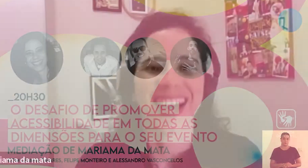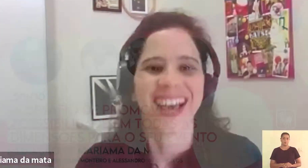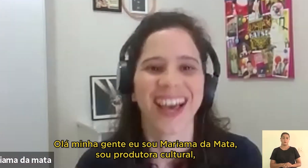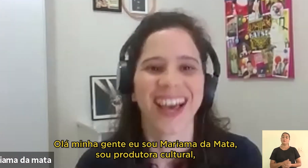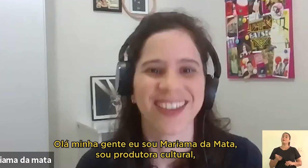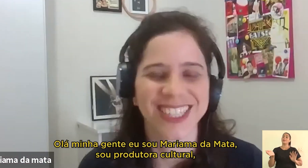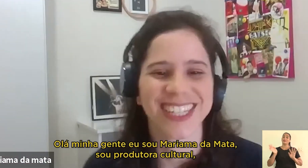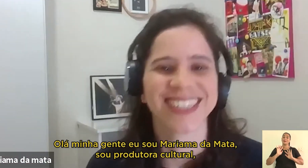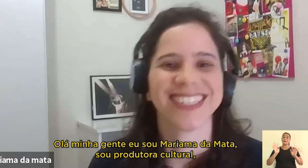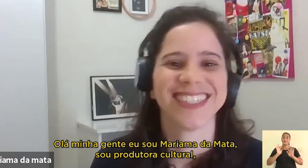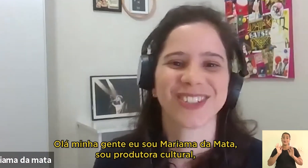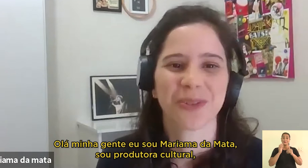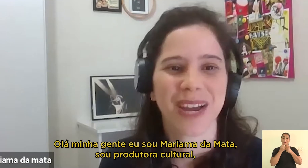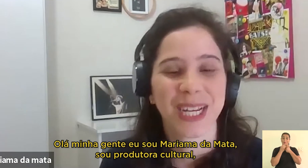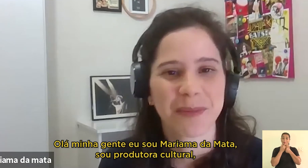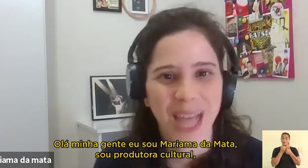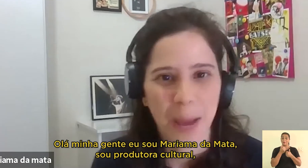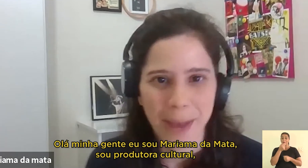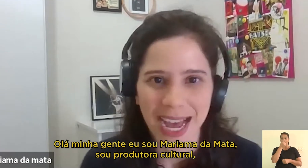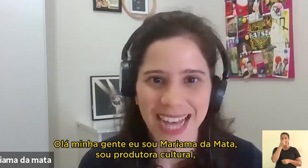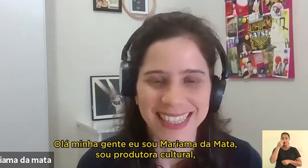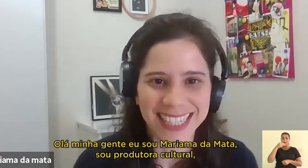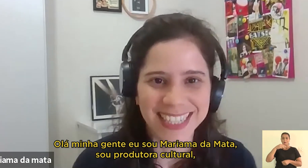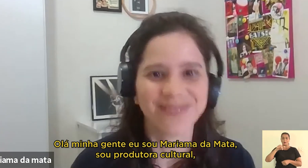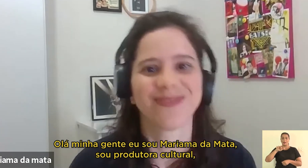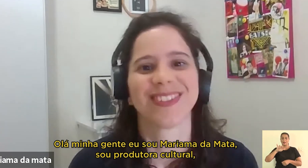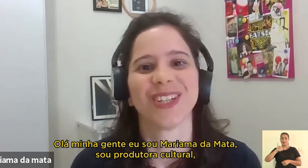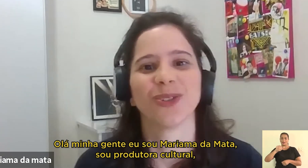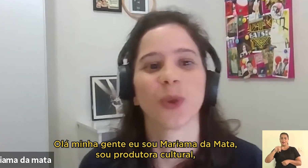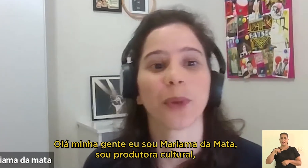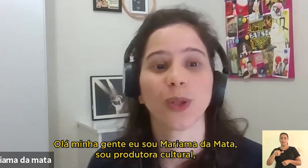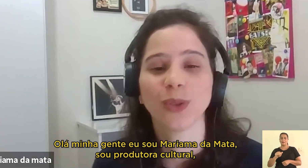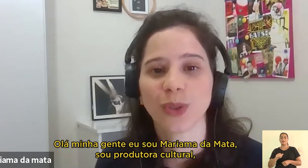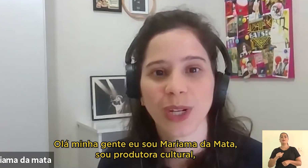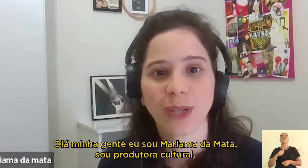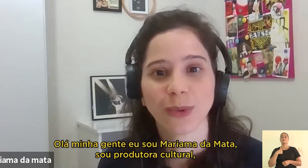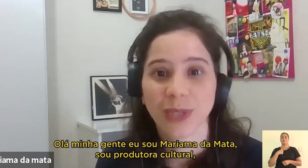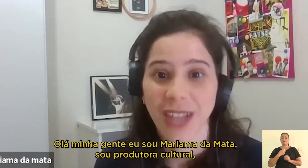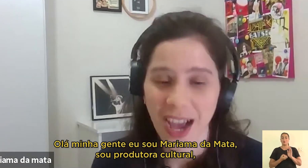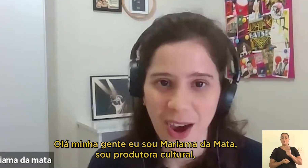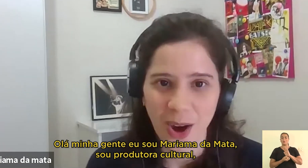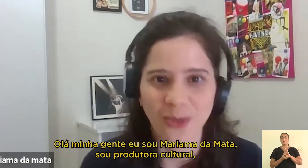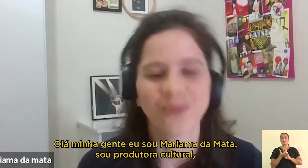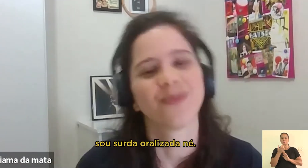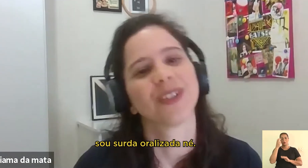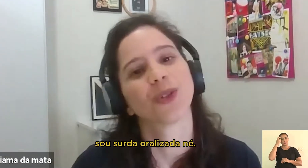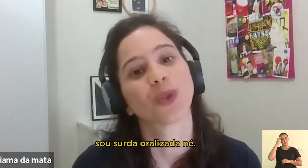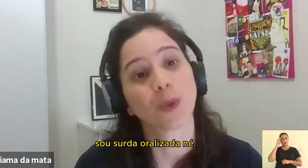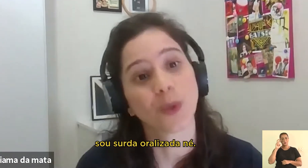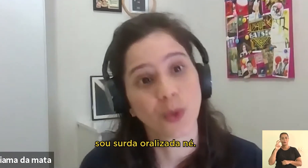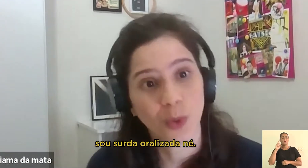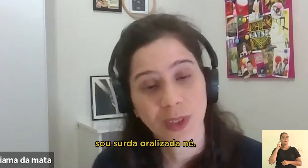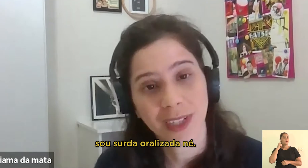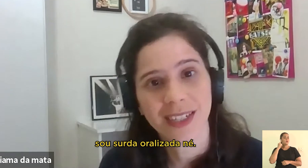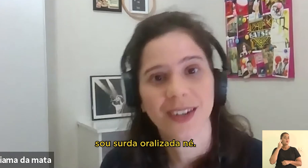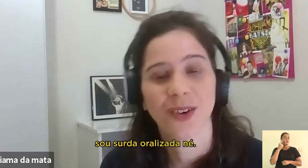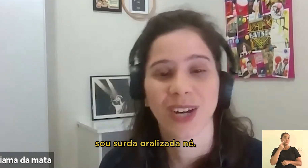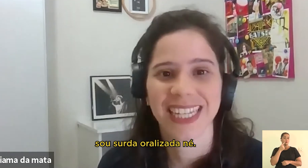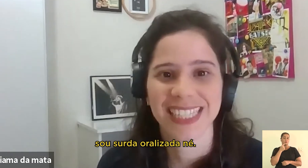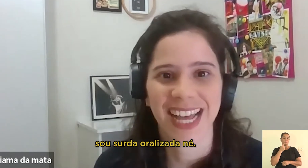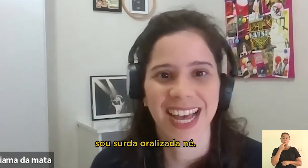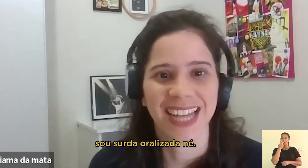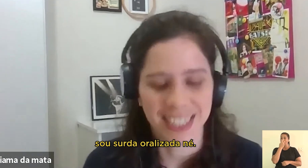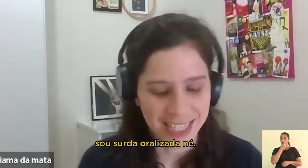Olá, minha gente, eu sou Mariana da Mata, sou produtora cultural, sou surda,